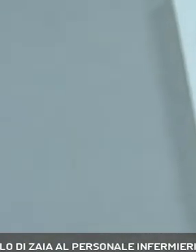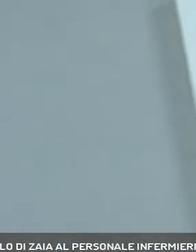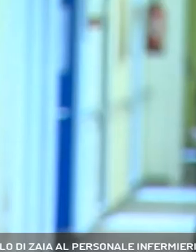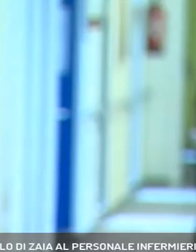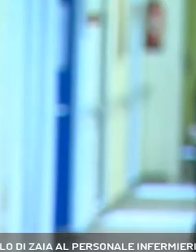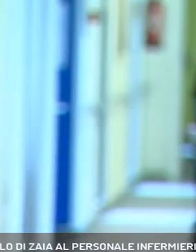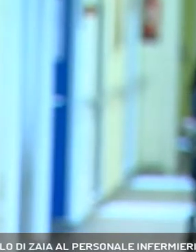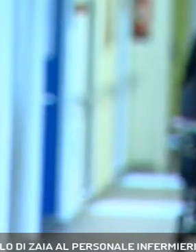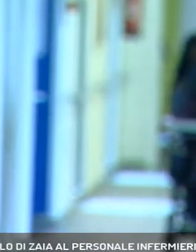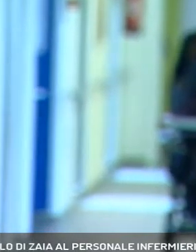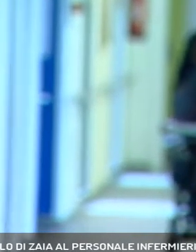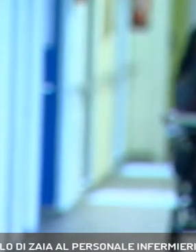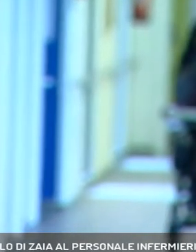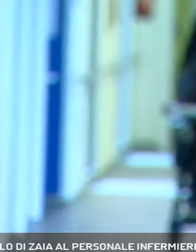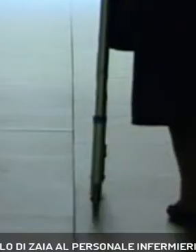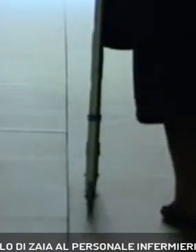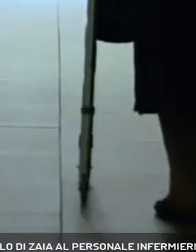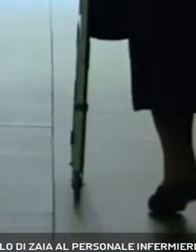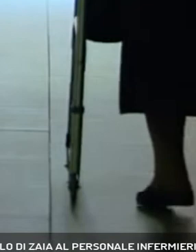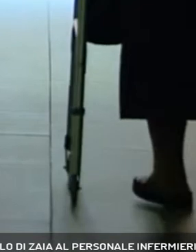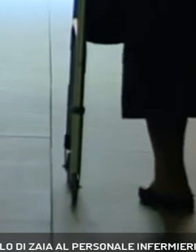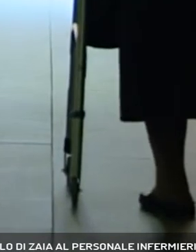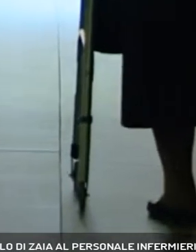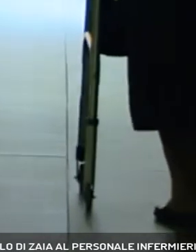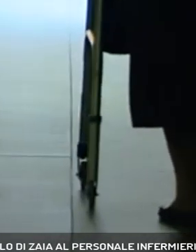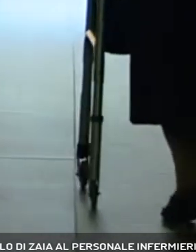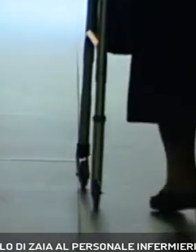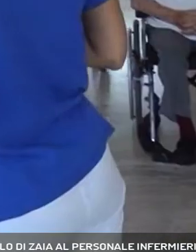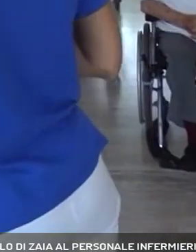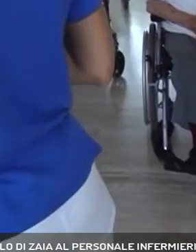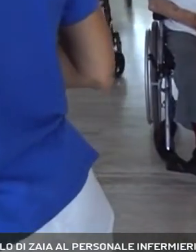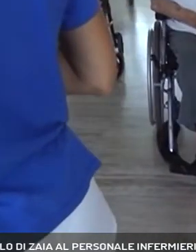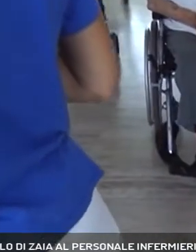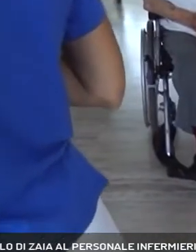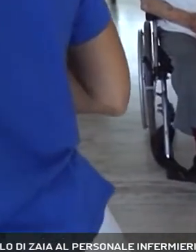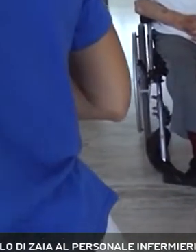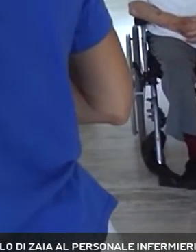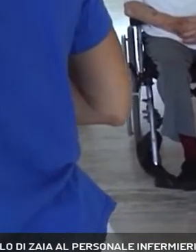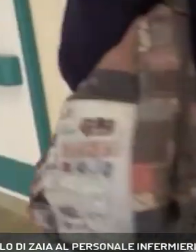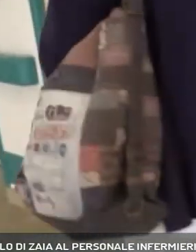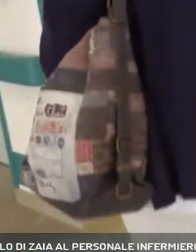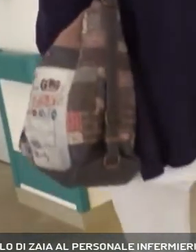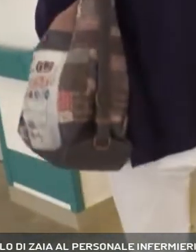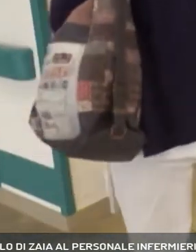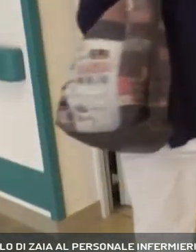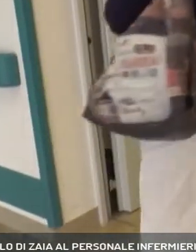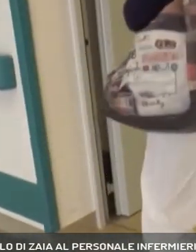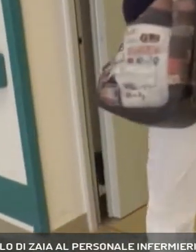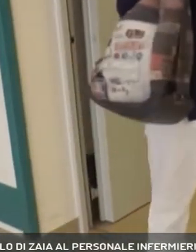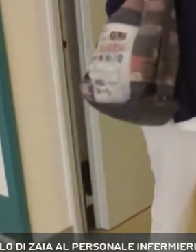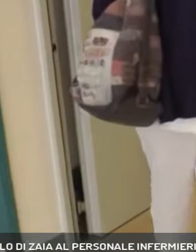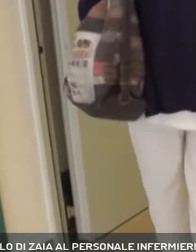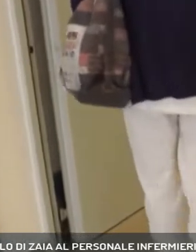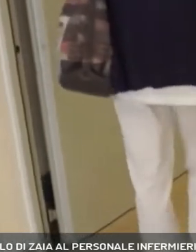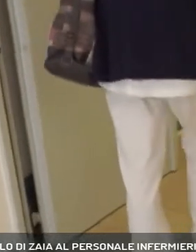ospedali che sulla RSA. Per questo la Regione offrirà la possibilità a tutti gli infermieri di poter prestare la propria opera